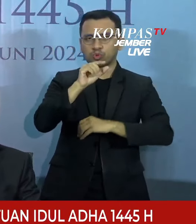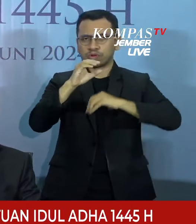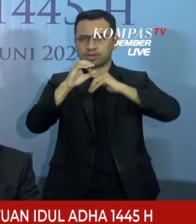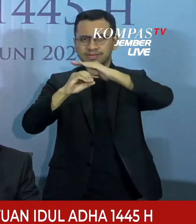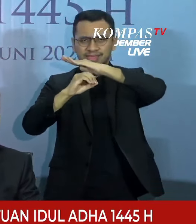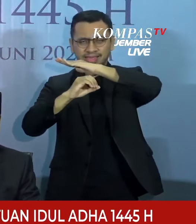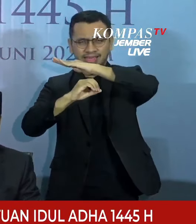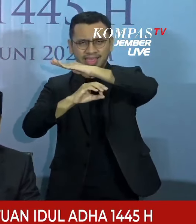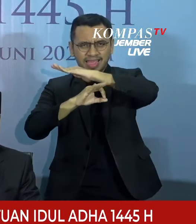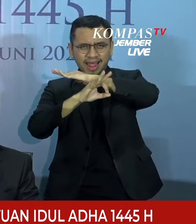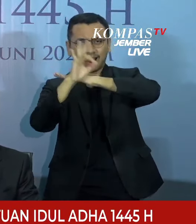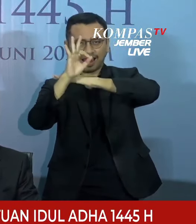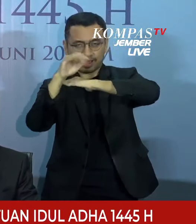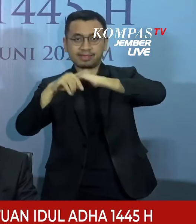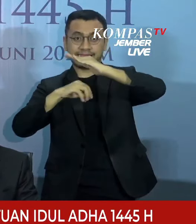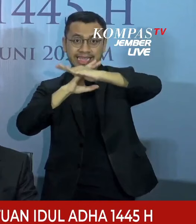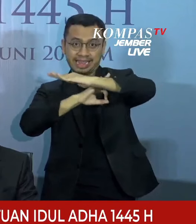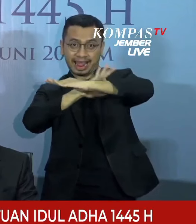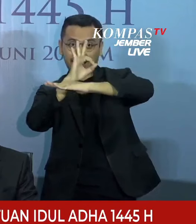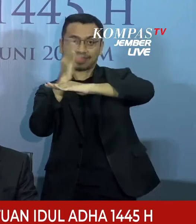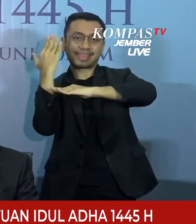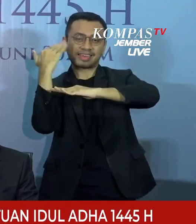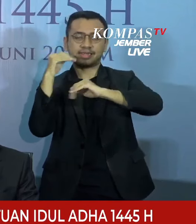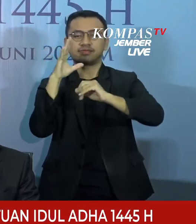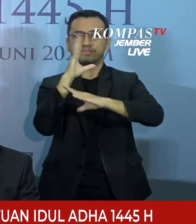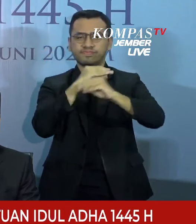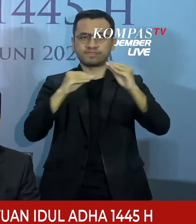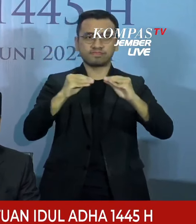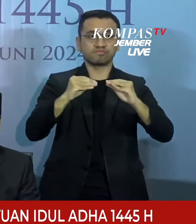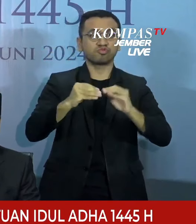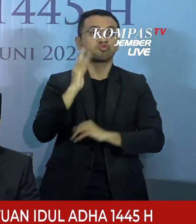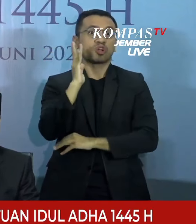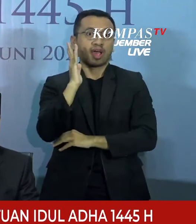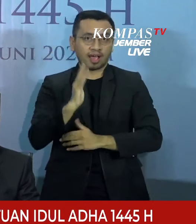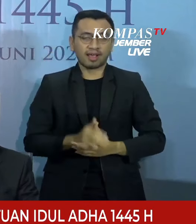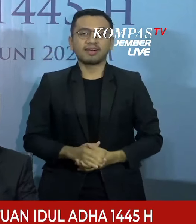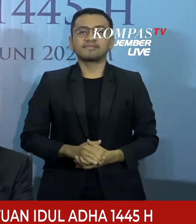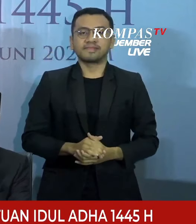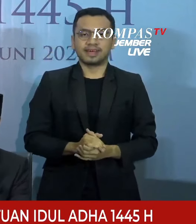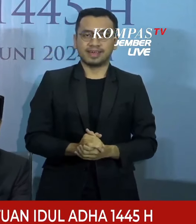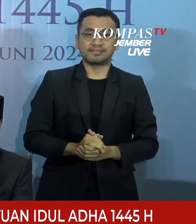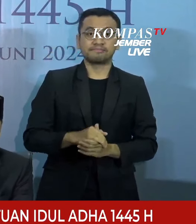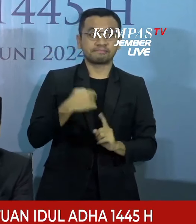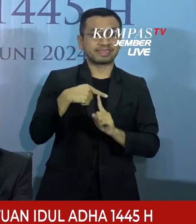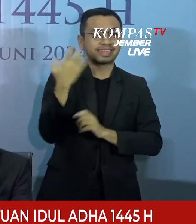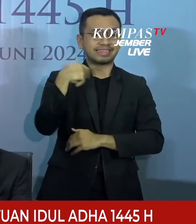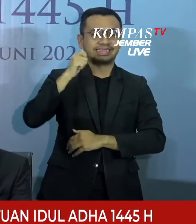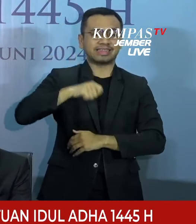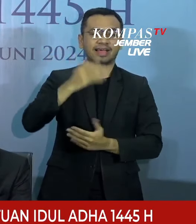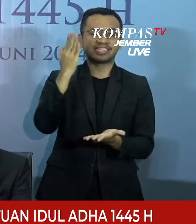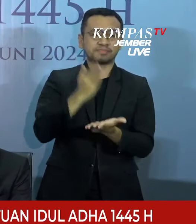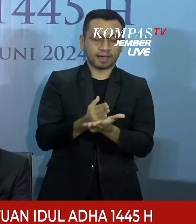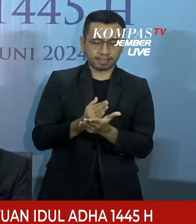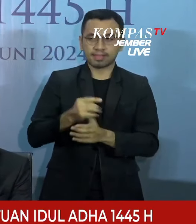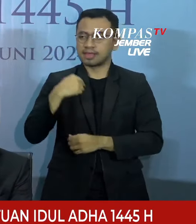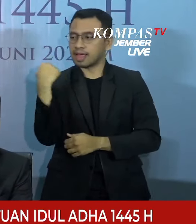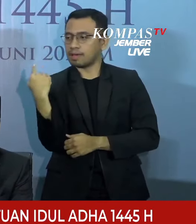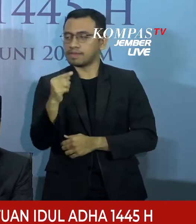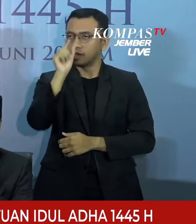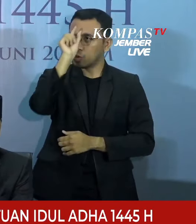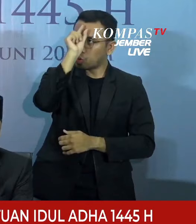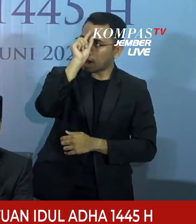kemudian telah dibawa dalam sidang isbat tadi dan telah dimusawarahkan oleh para alim ulama,